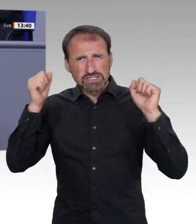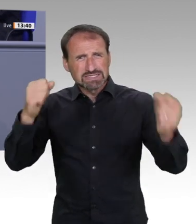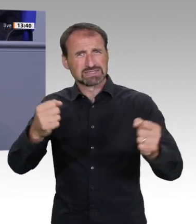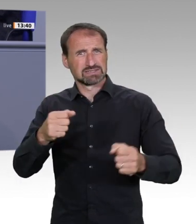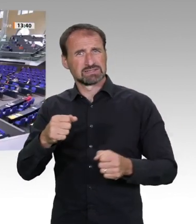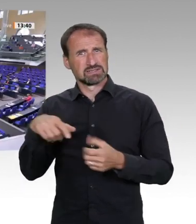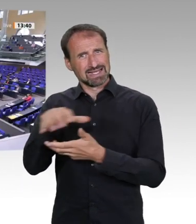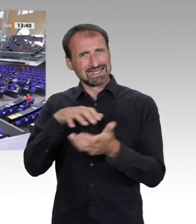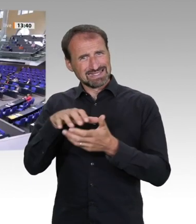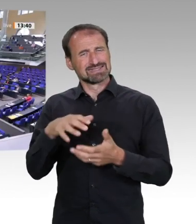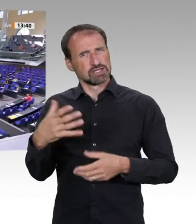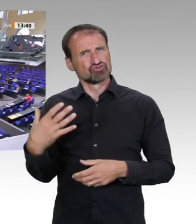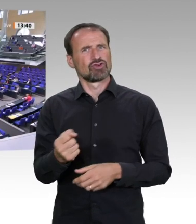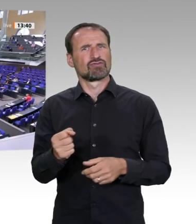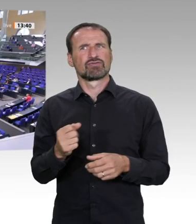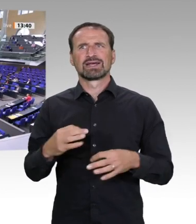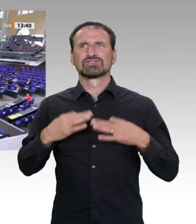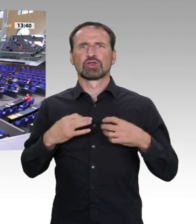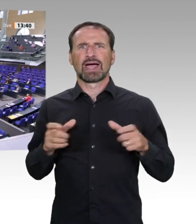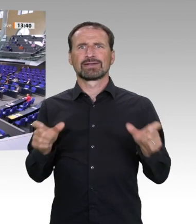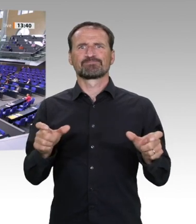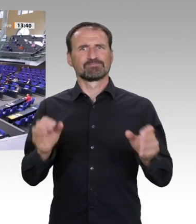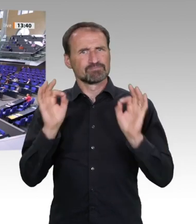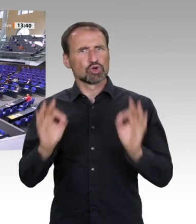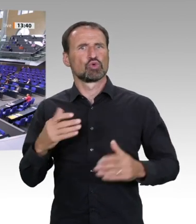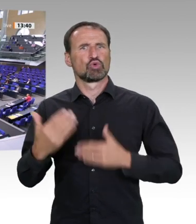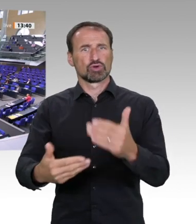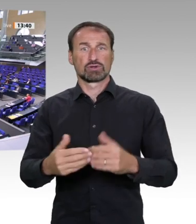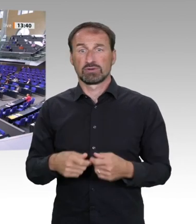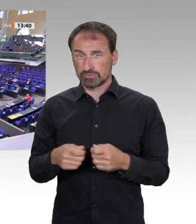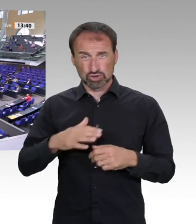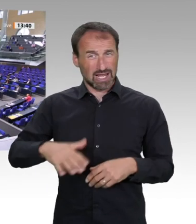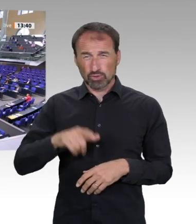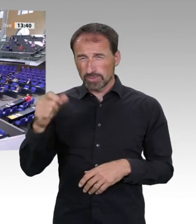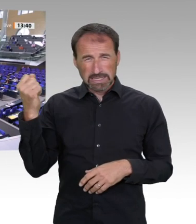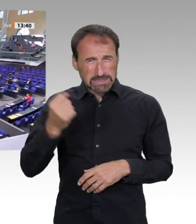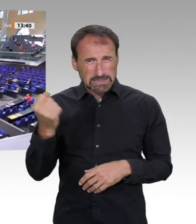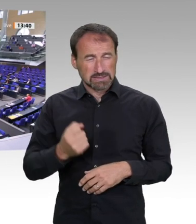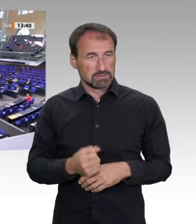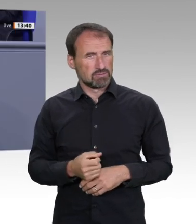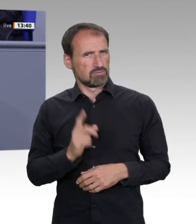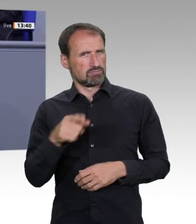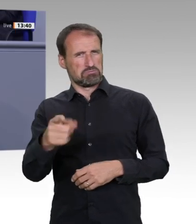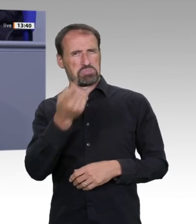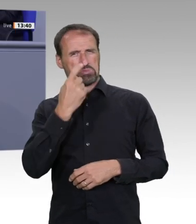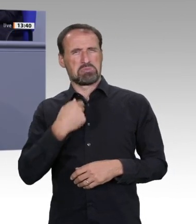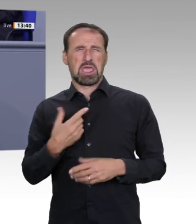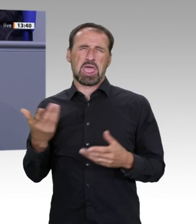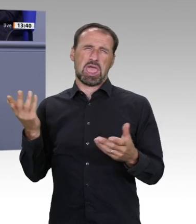Und will ich zum Abschluss einfach sagen, liebe Frau Sittel, wenn wir über Innovation sprechen, ja, dann geht es um Technik.